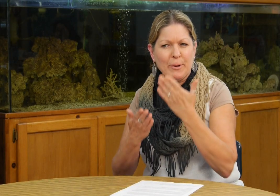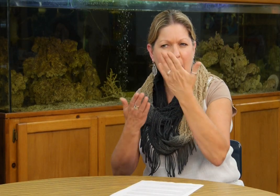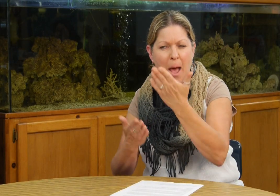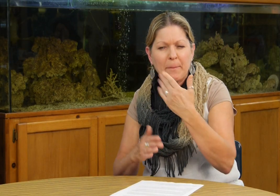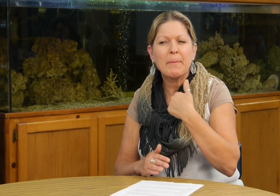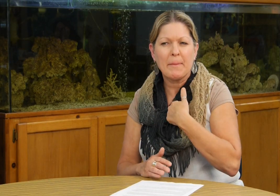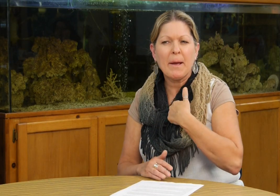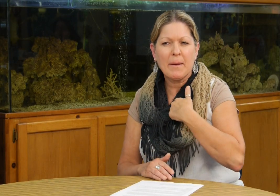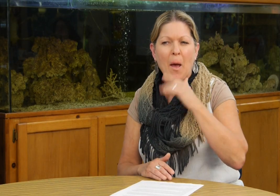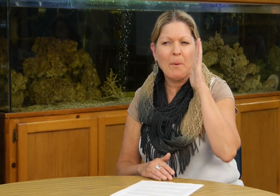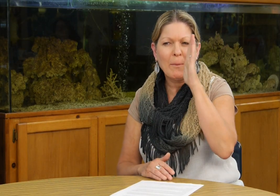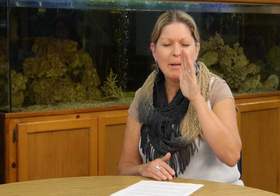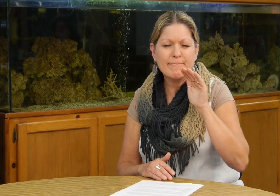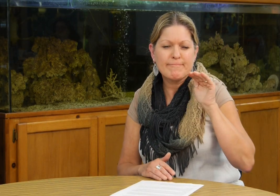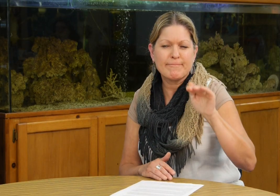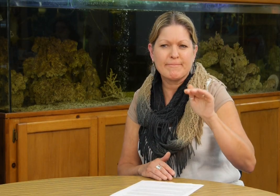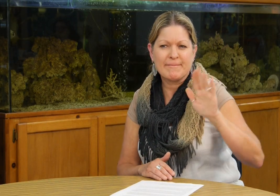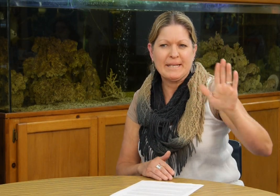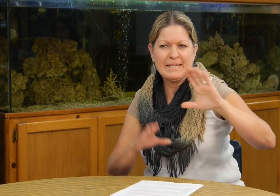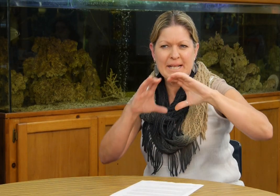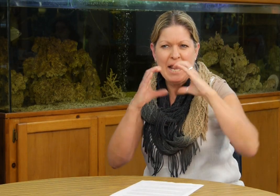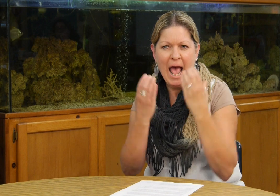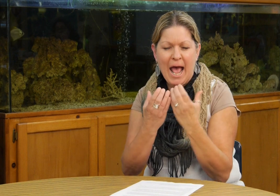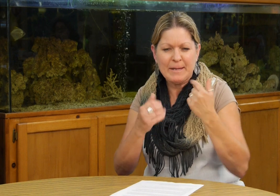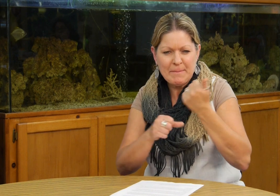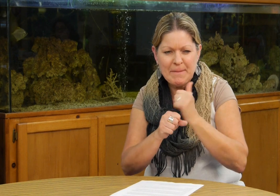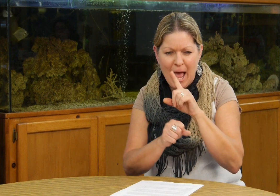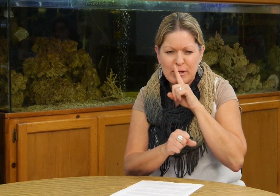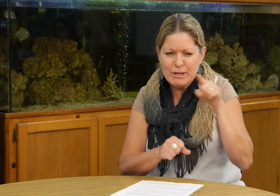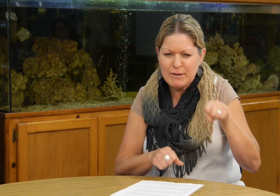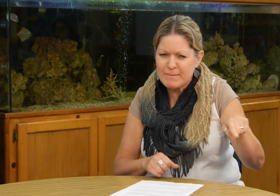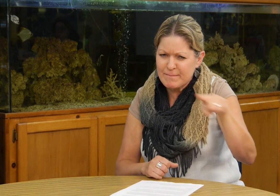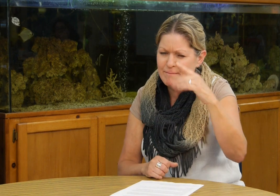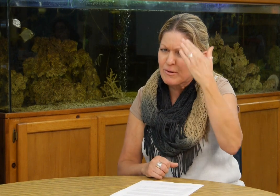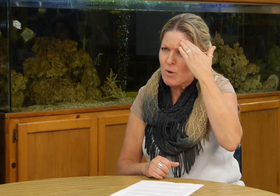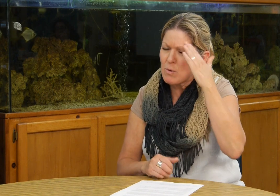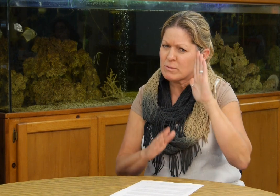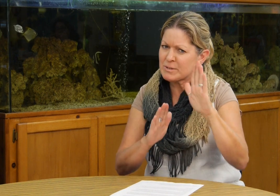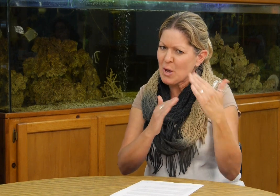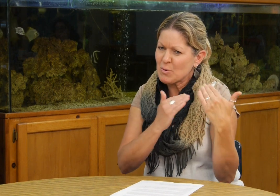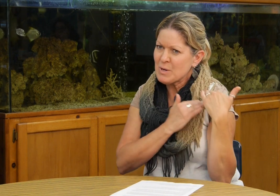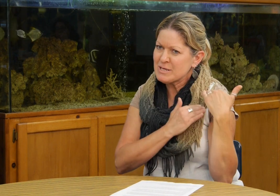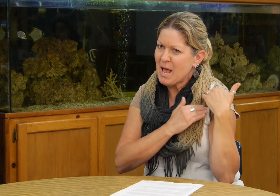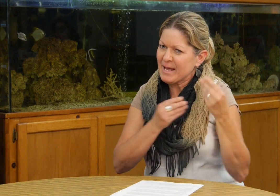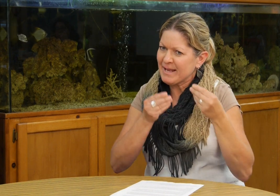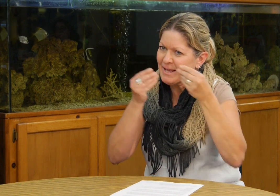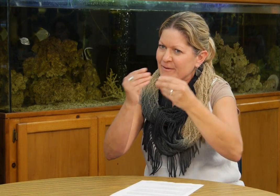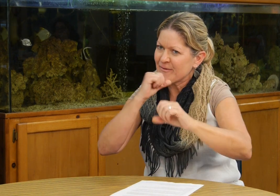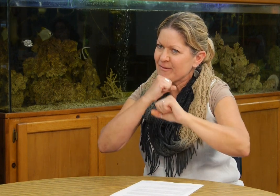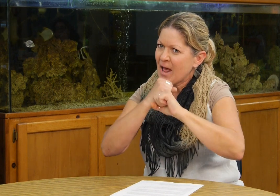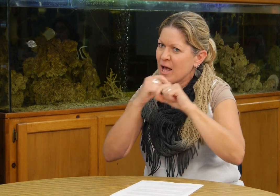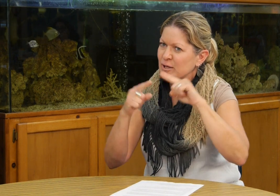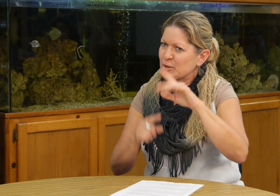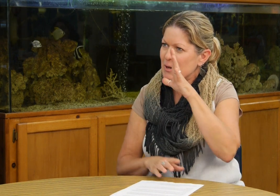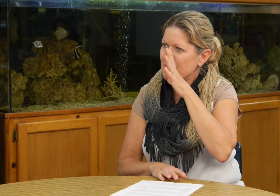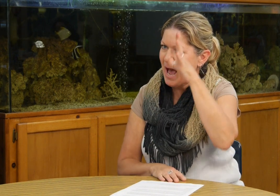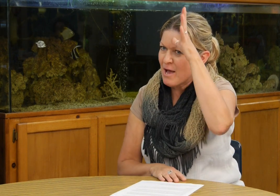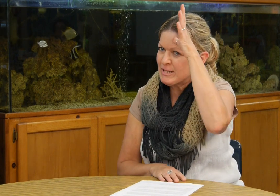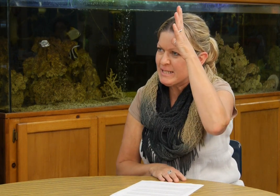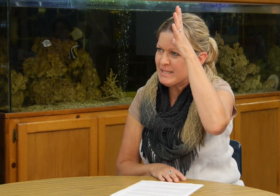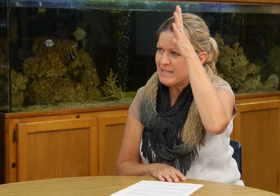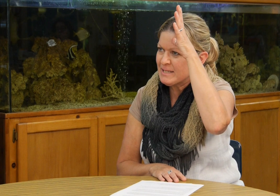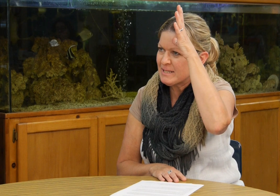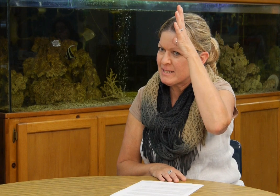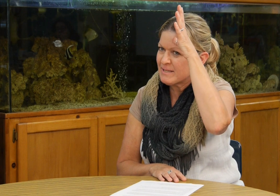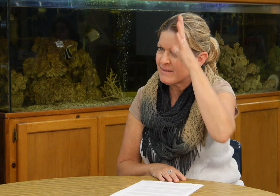me alegro bastante que me lo haya dicho porque yo le voy a hacer un recordatorio no sólo a la clase que sepan que es su responsabilidad entregar